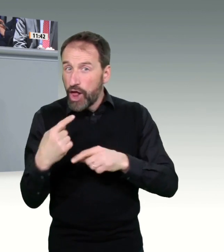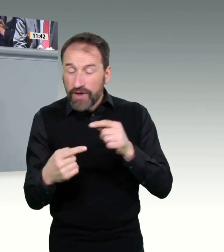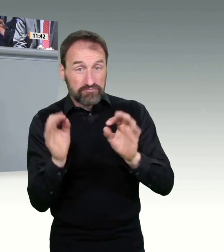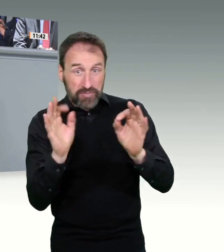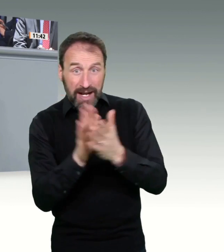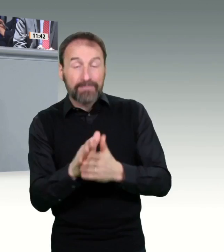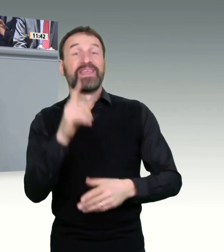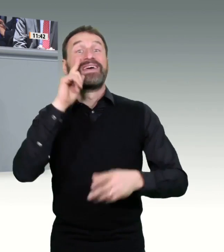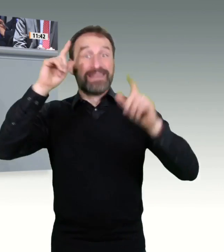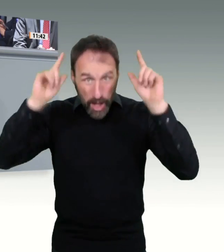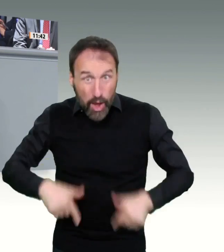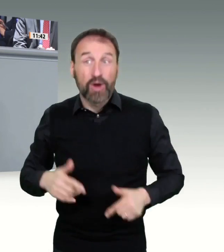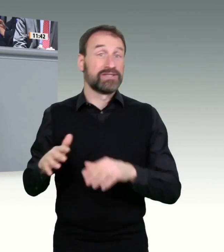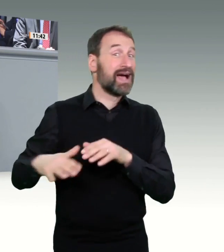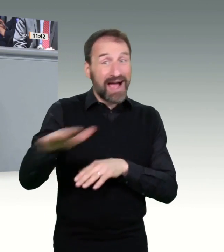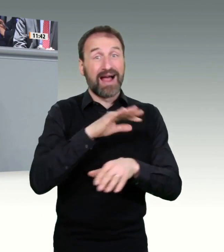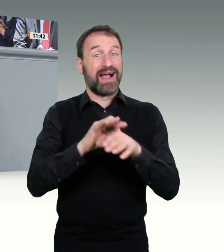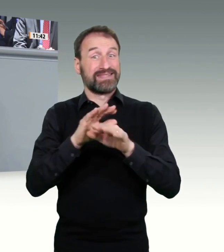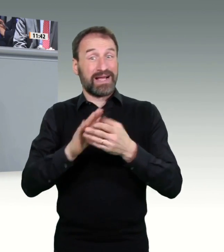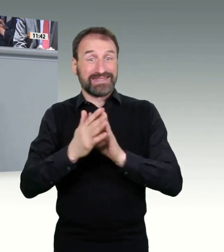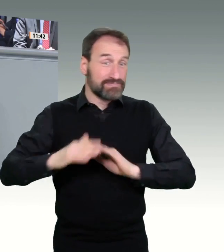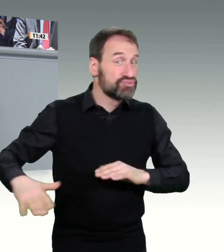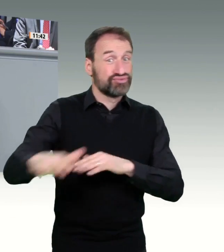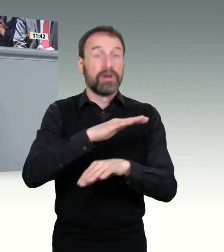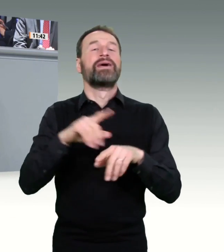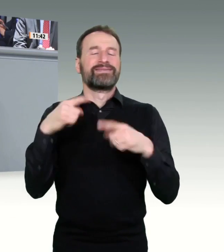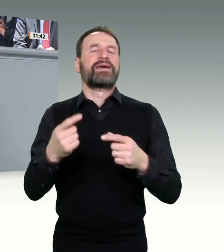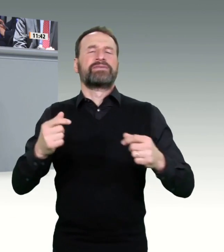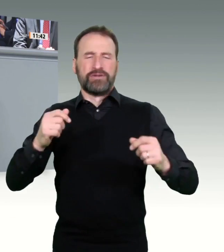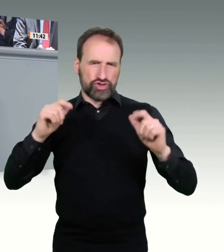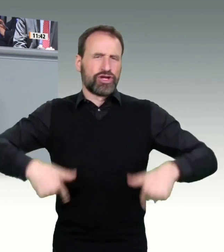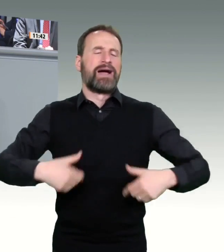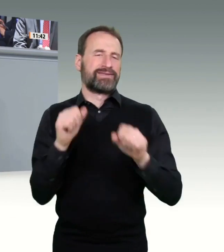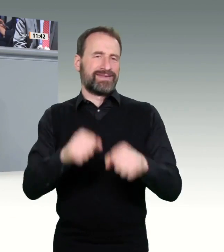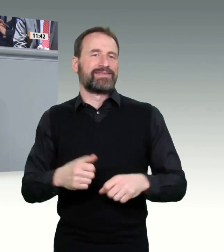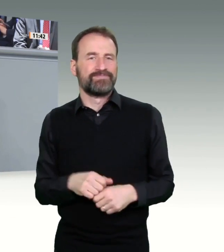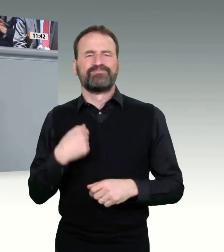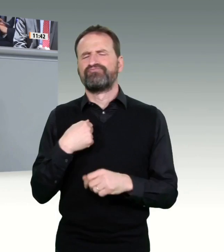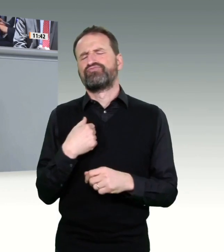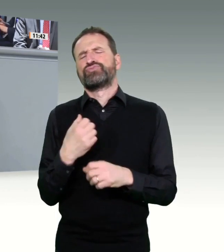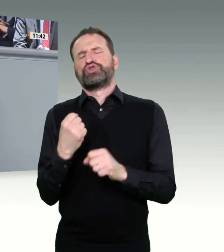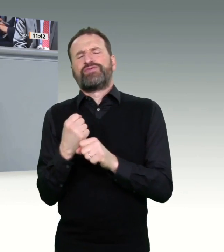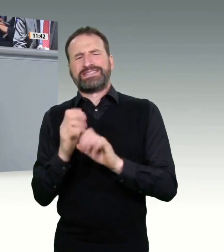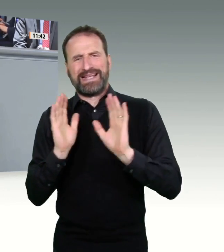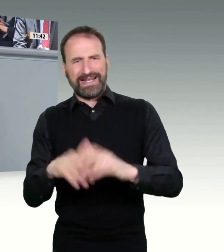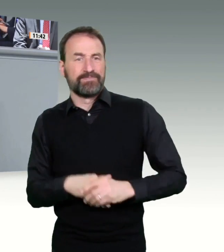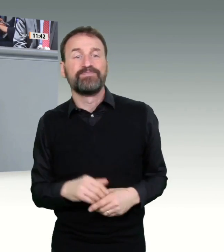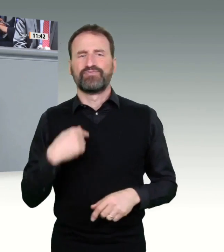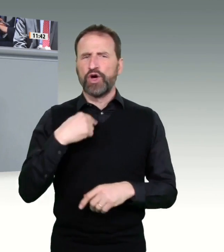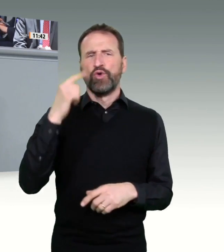-Systeme aufgebaut. Bei uns in Bayern läuft das bereits. In anderen Bundesländern auch. Deswegen kommt dieser Antrag einfach ein Stück weit zu spät. Aber Sie sind